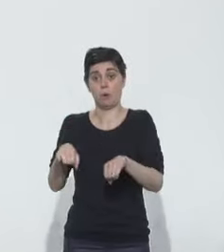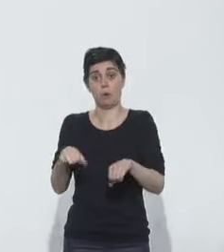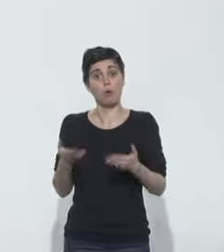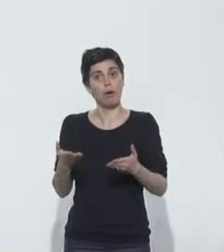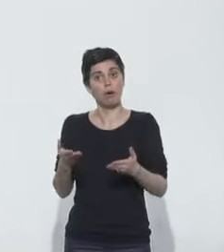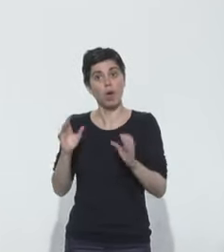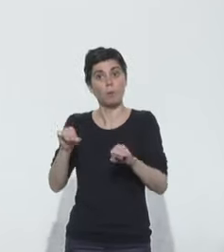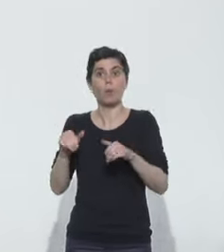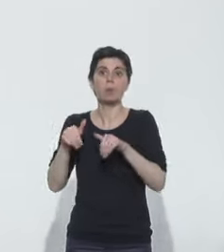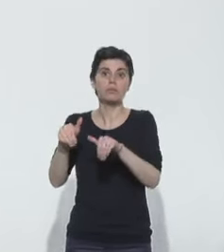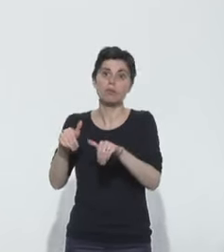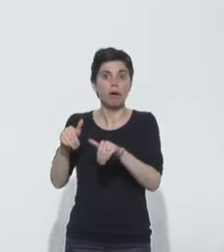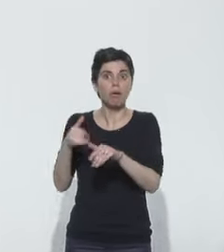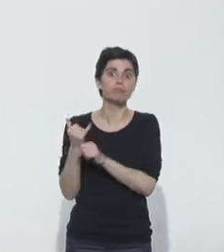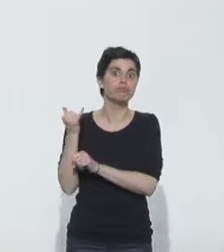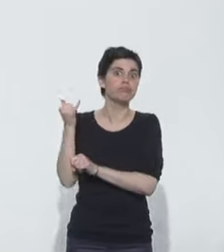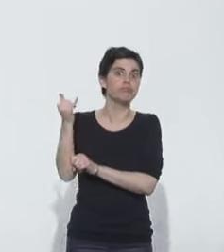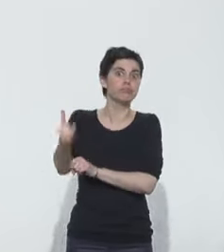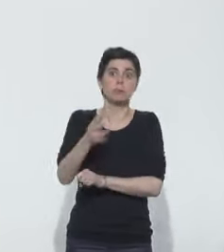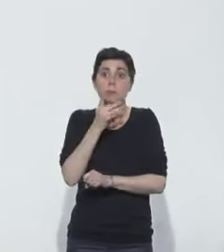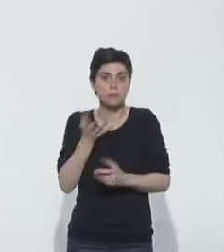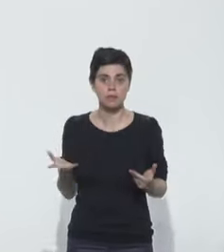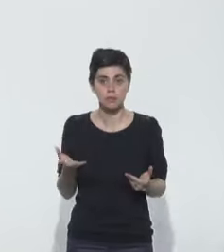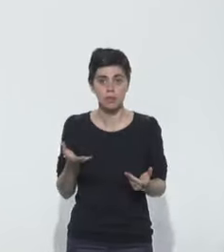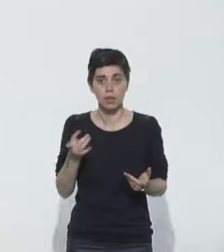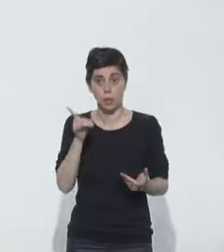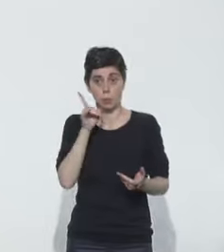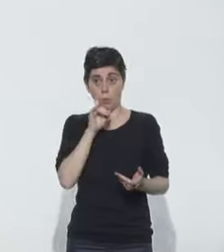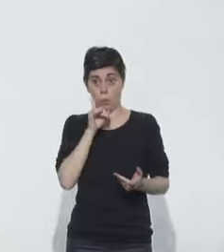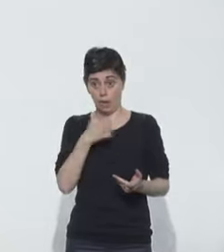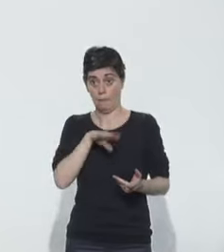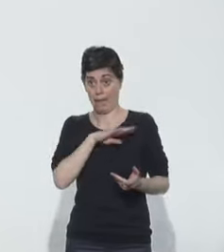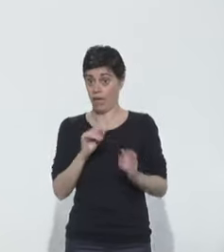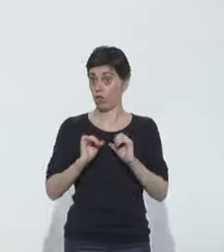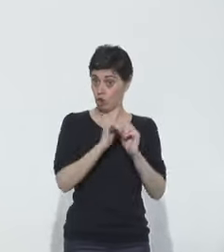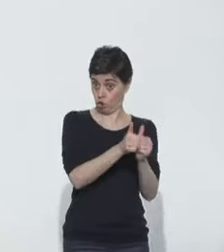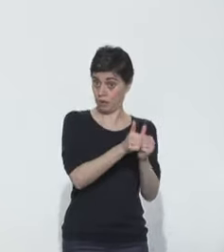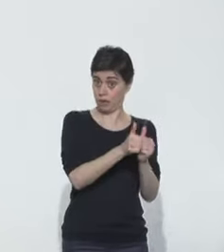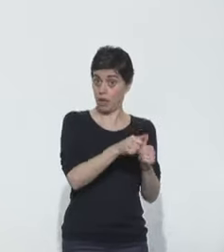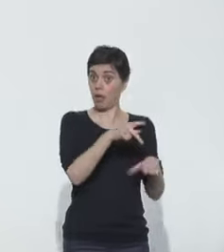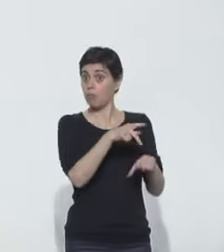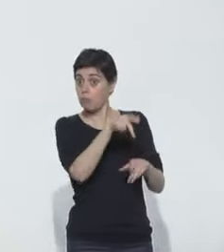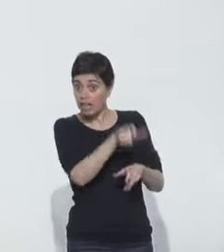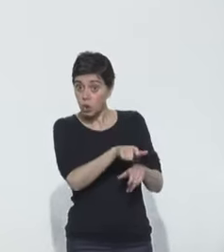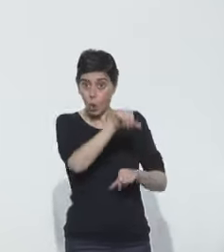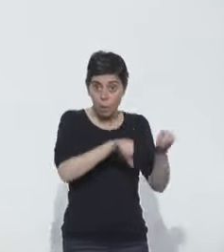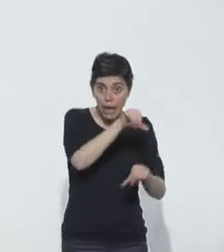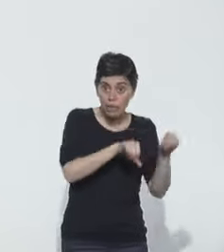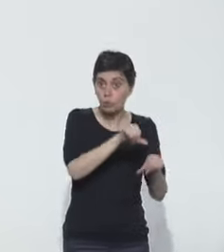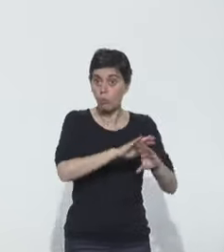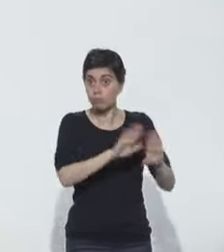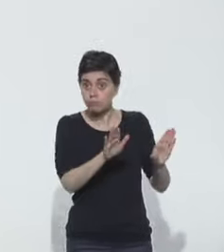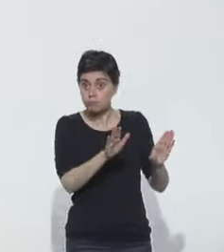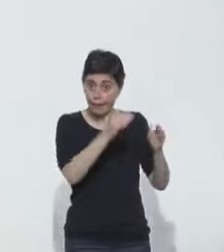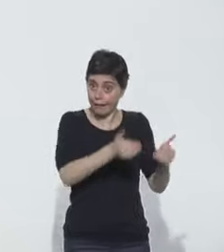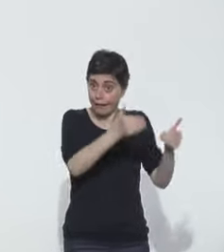10 000 que nous ne pourrons pas tenir longtemps parce que je vous rappelle qu'elle est liée à la déprogrammation, au plan blanc, au fait que beaucoup d'activités se sont arrêtées